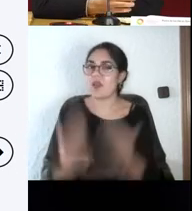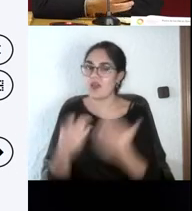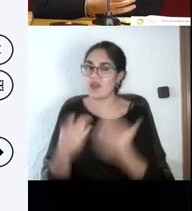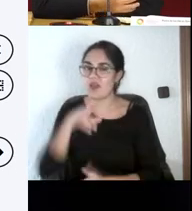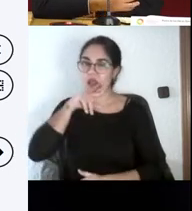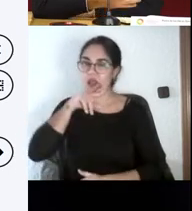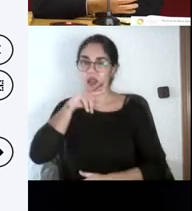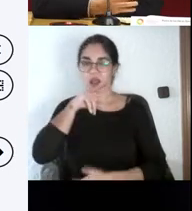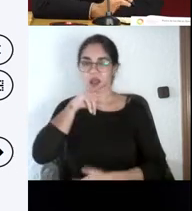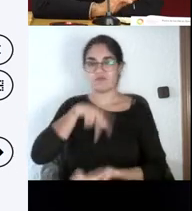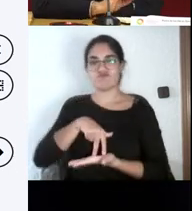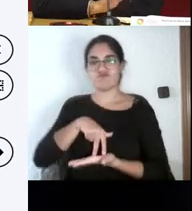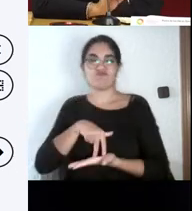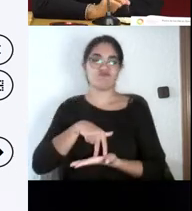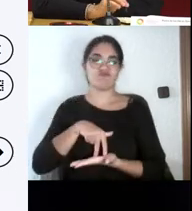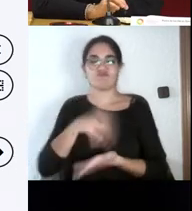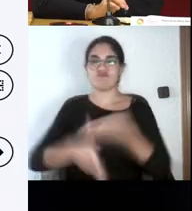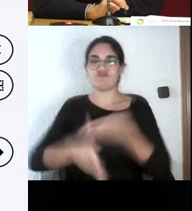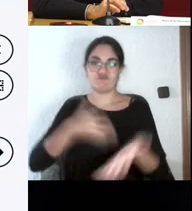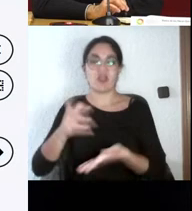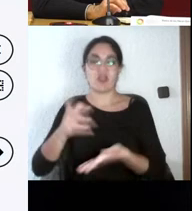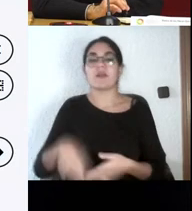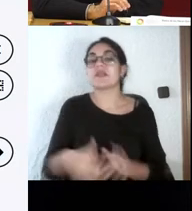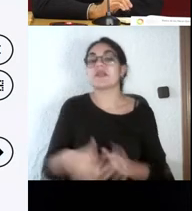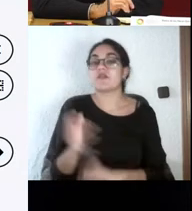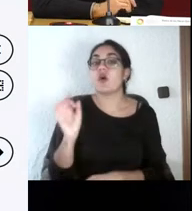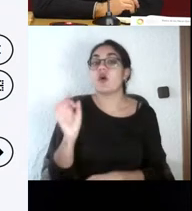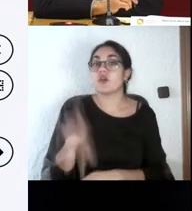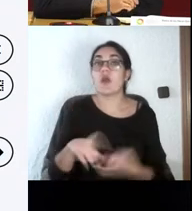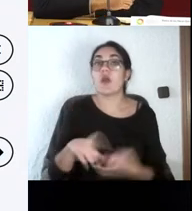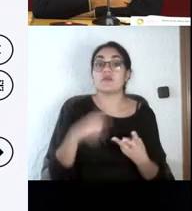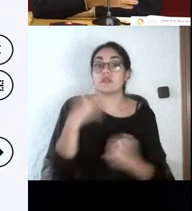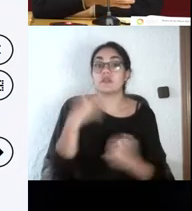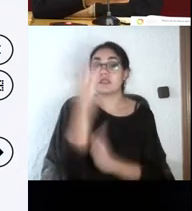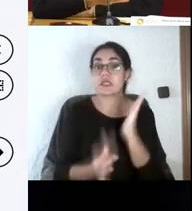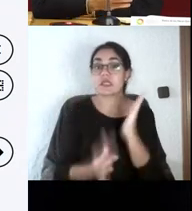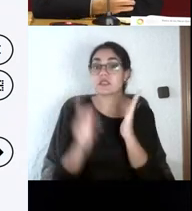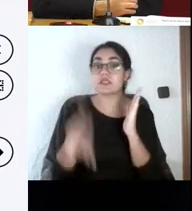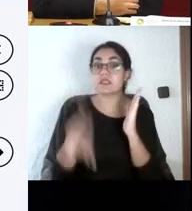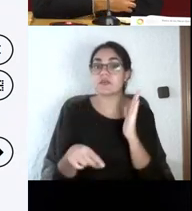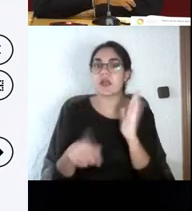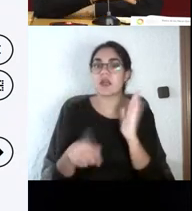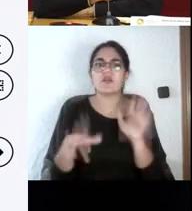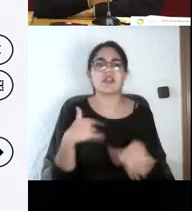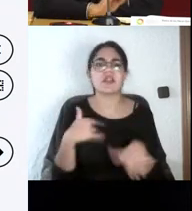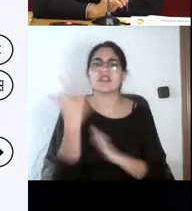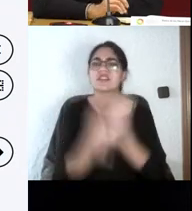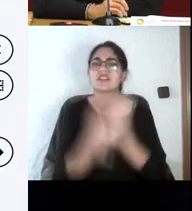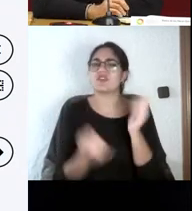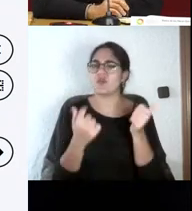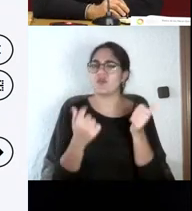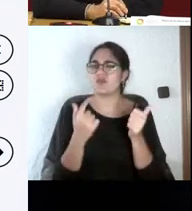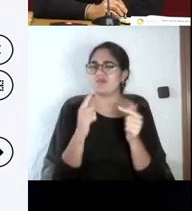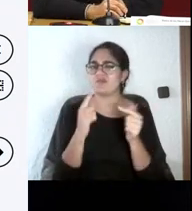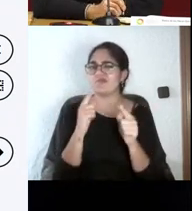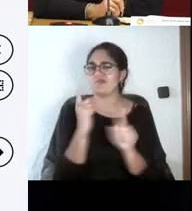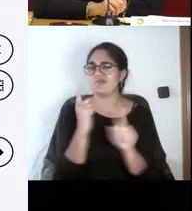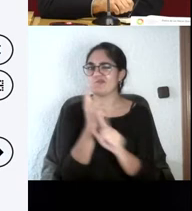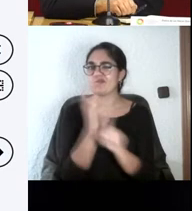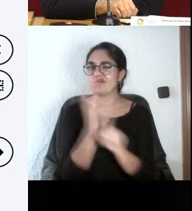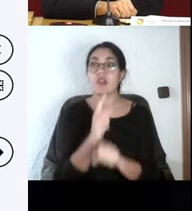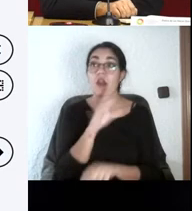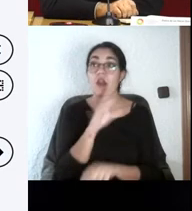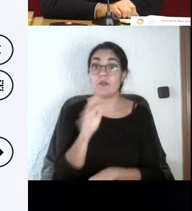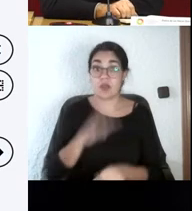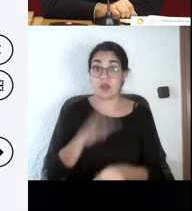los test, otro método de evaluación, y con esto concluyo, normalmente están muy mal vistos, entre otras cosas, al menos en mi comunidad, porque antiguamente